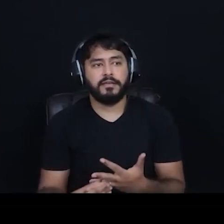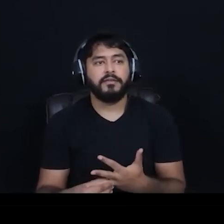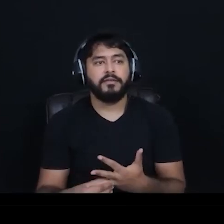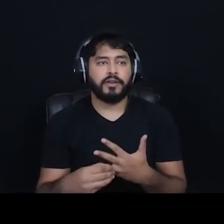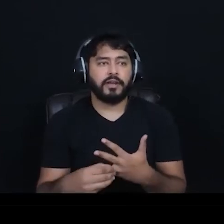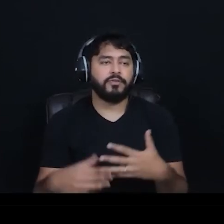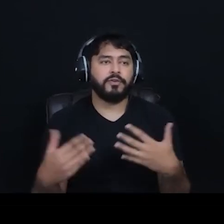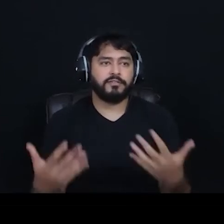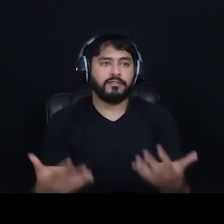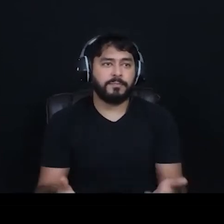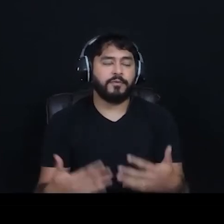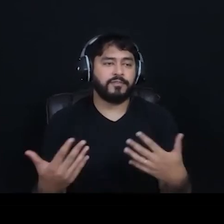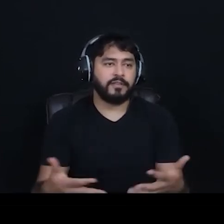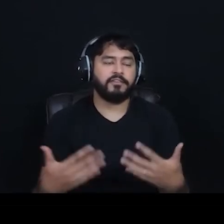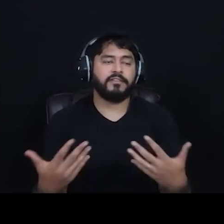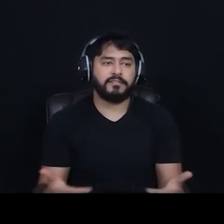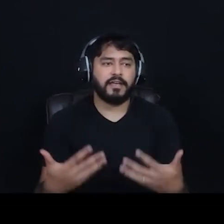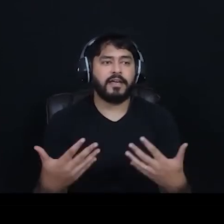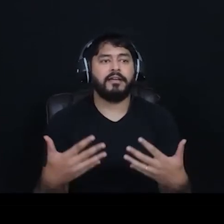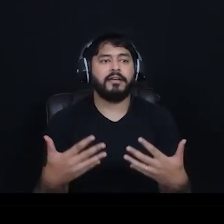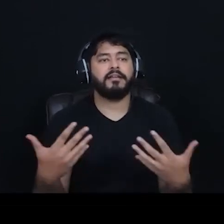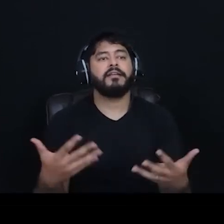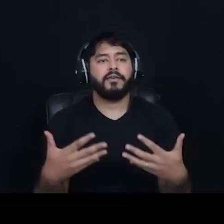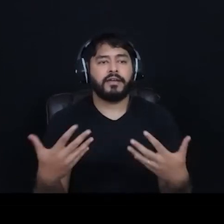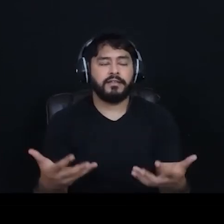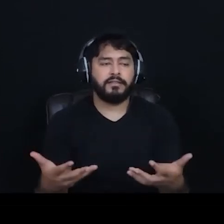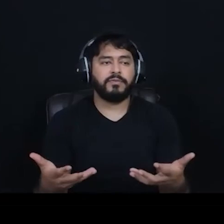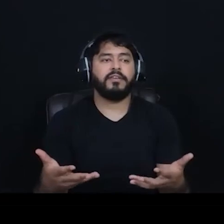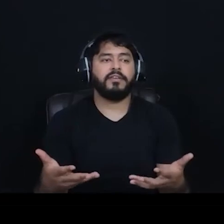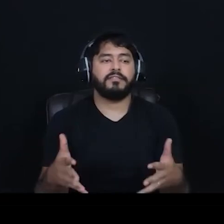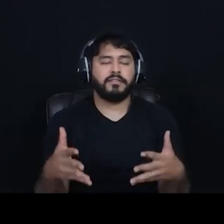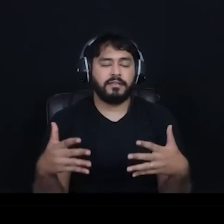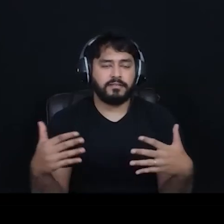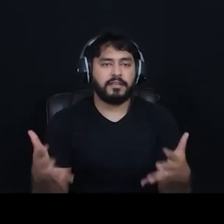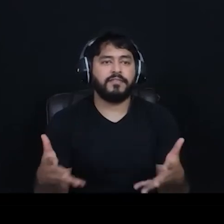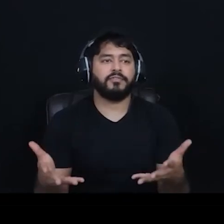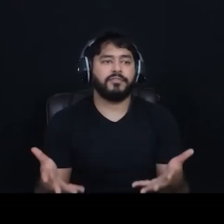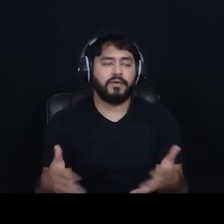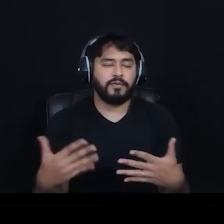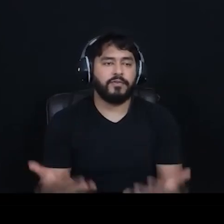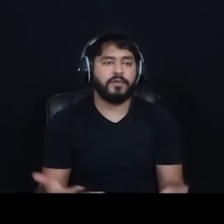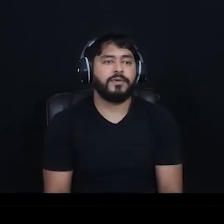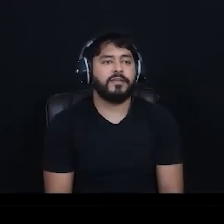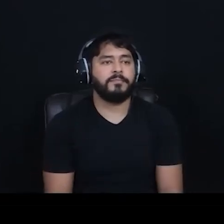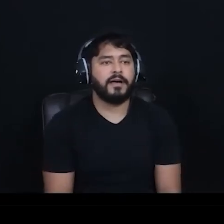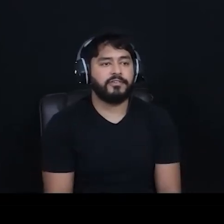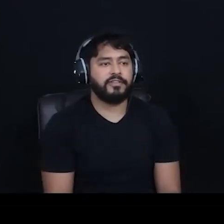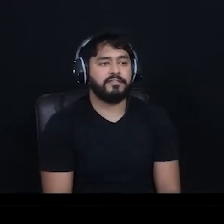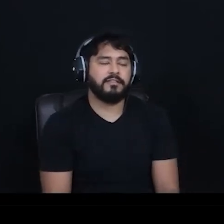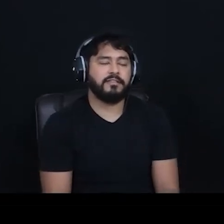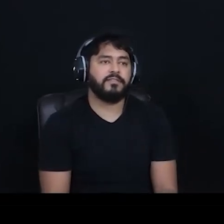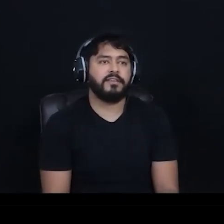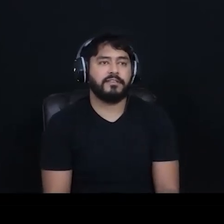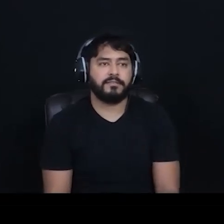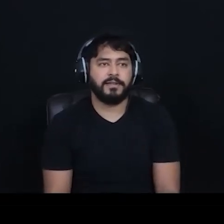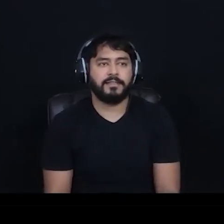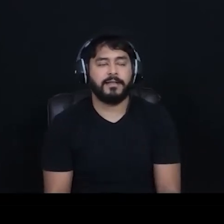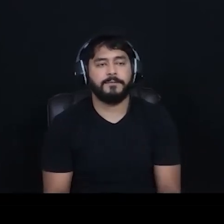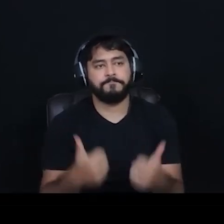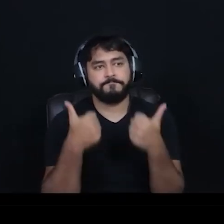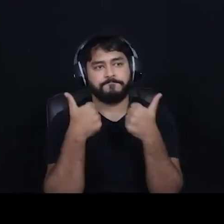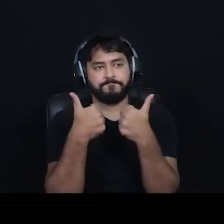os tradutores e profissionais nessa área eu acredito que esses eventos vão evoluir mais nesse quesito de